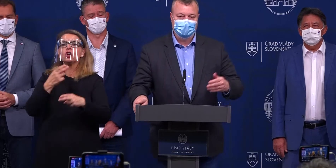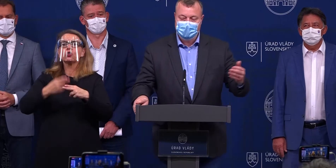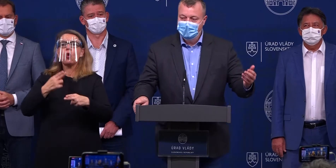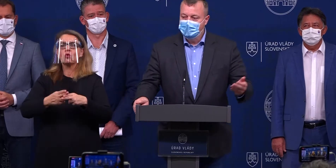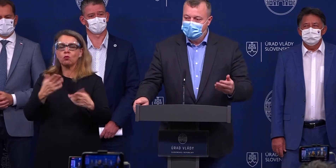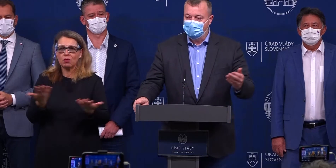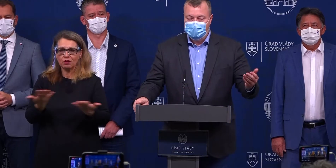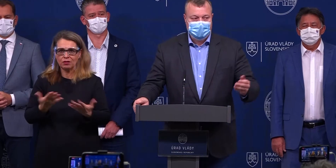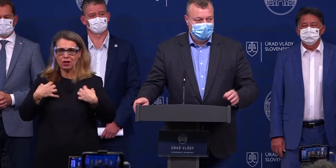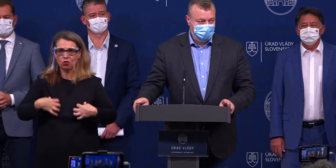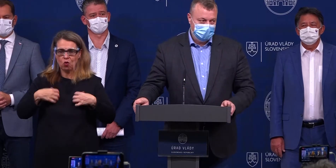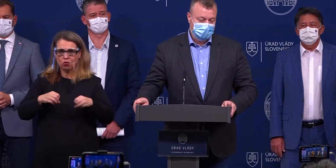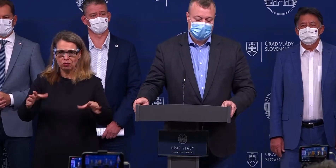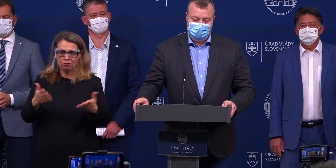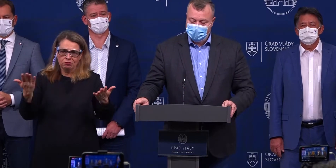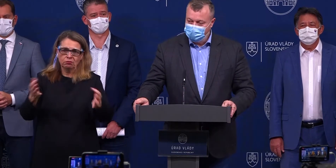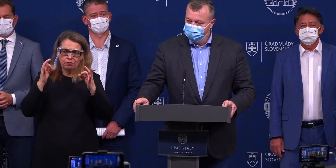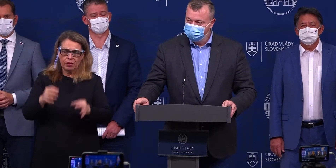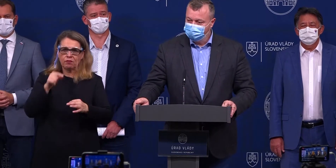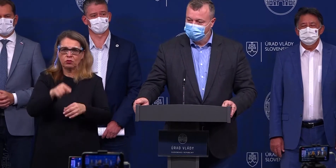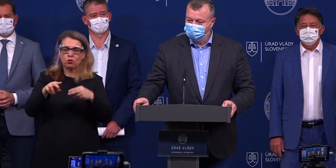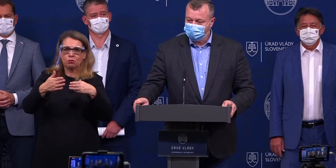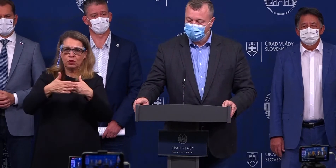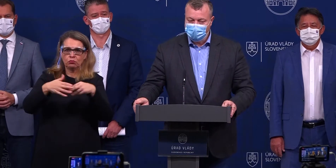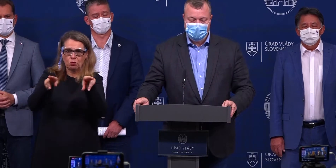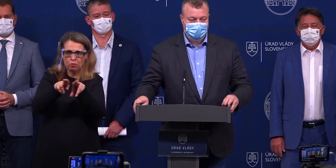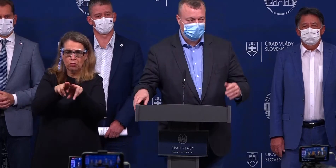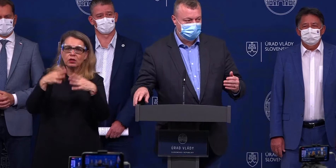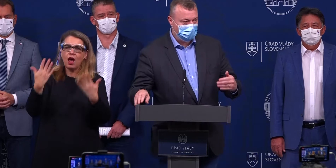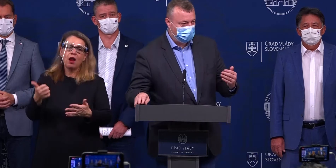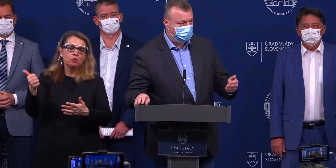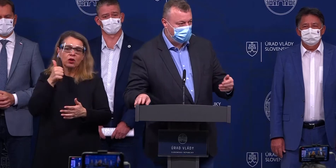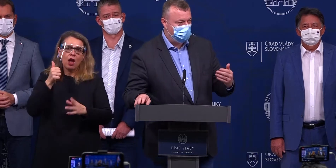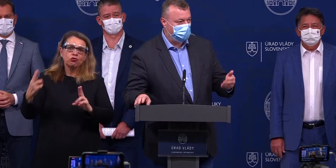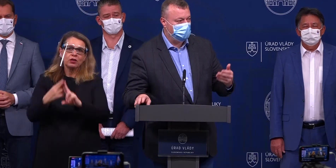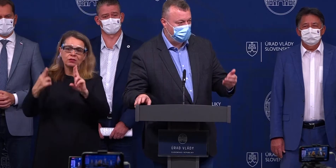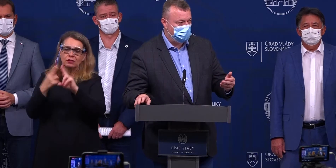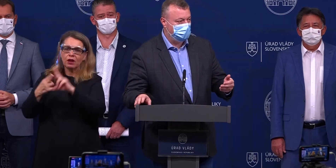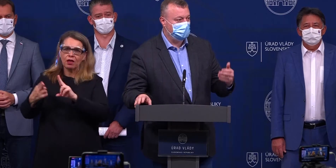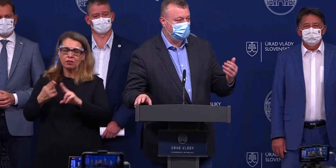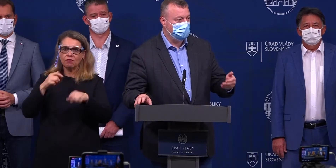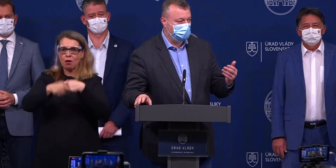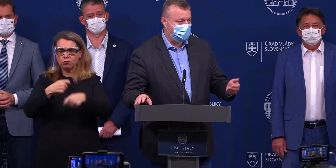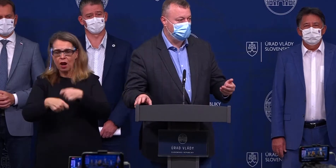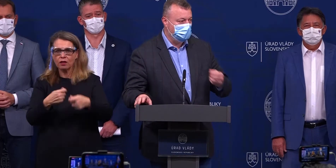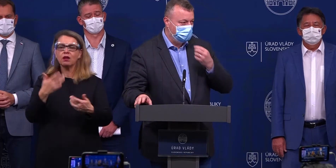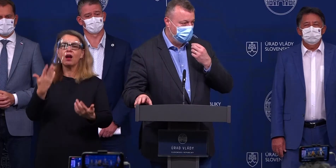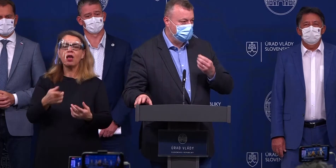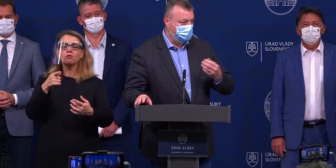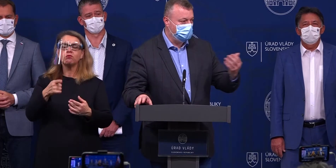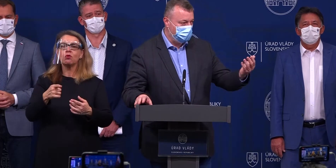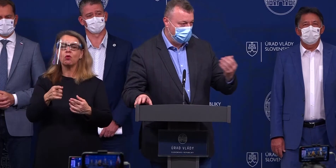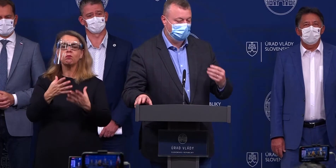prípadne tí, s ktorými sa dennodenne stretávate. pretože tá pravdepodobnosť vstúpa počtom opakovania dlžkou času,